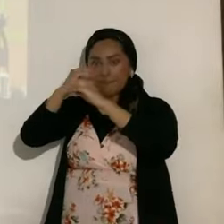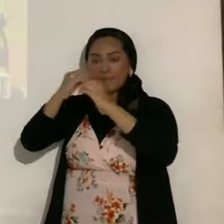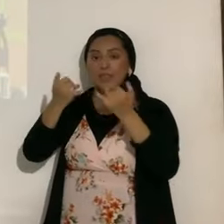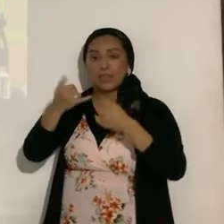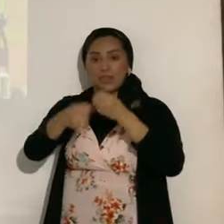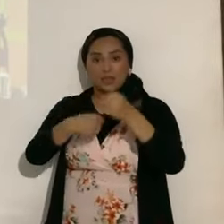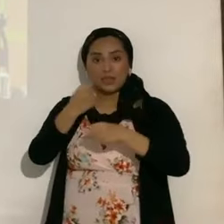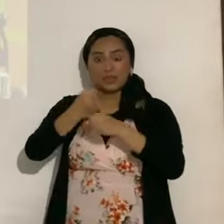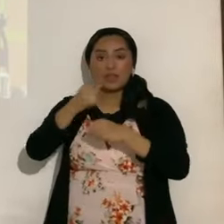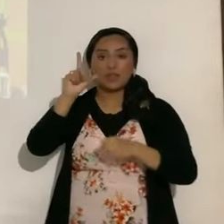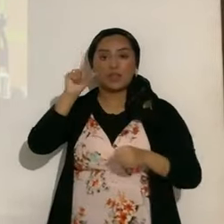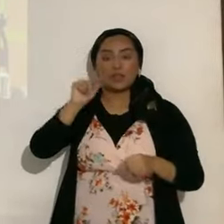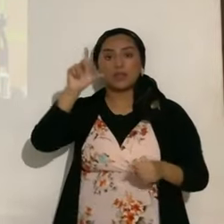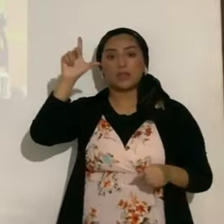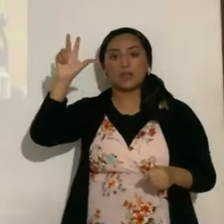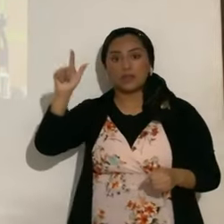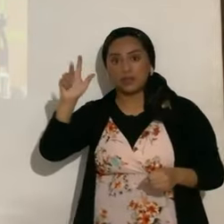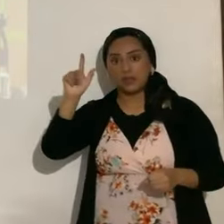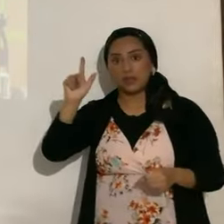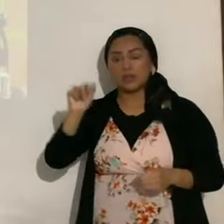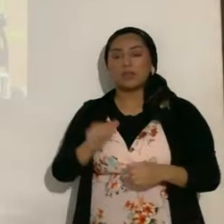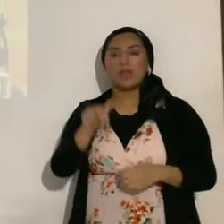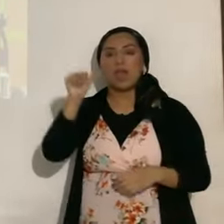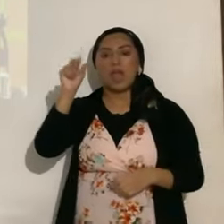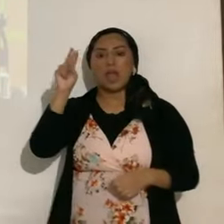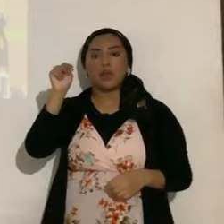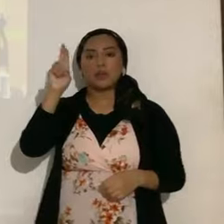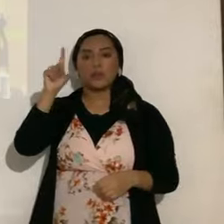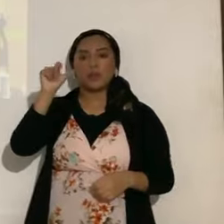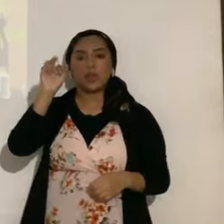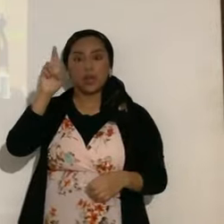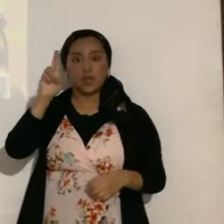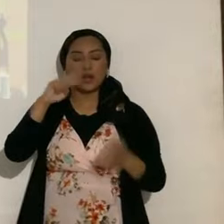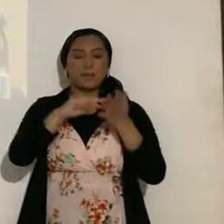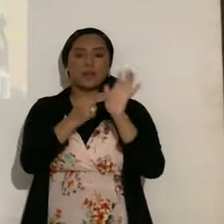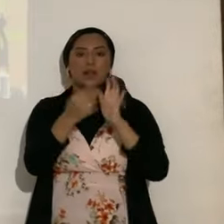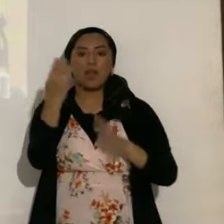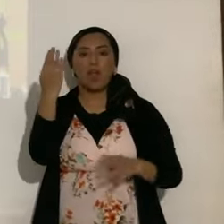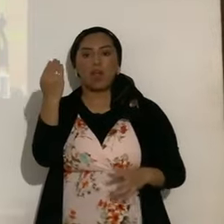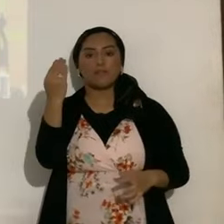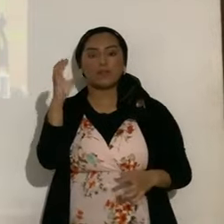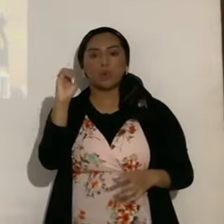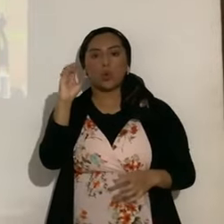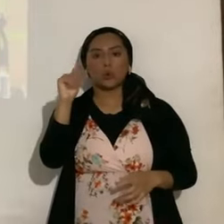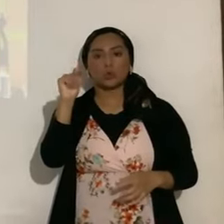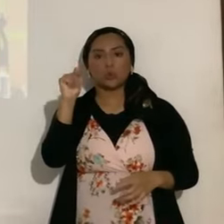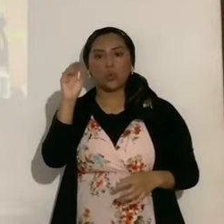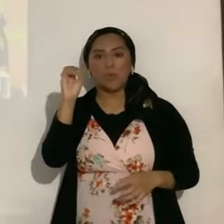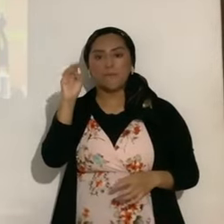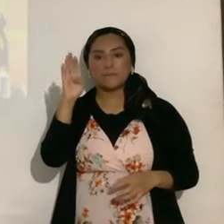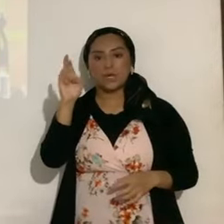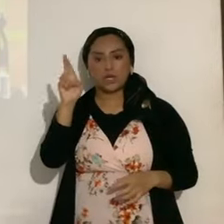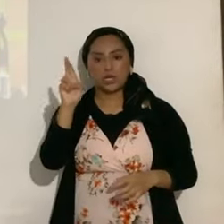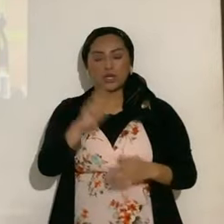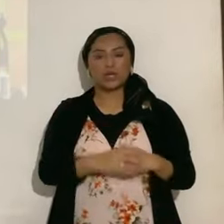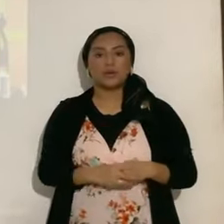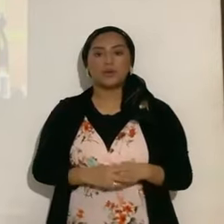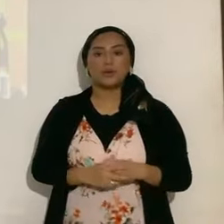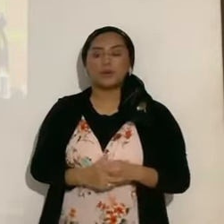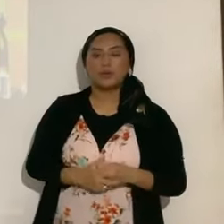año 2023 anular, que será el 14 de octubre. Ya después irán revisando el video, ya que esté subido a YouTube,